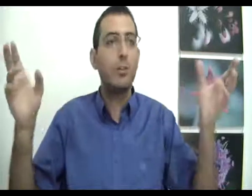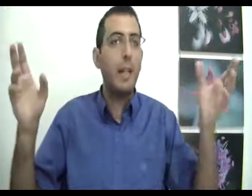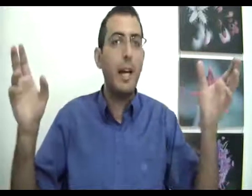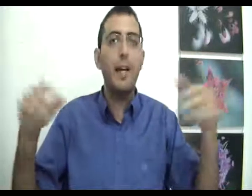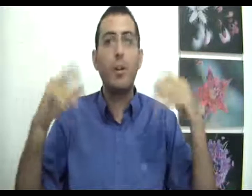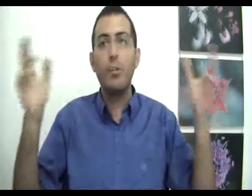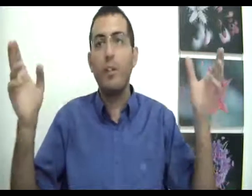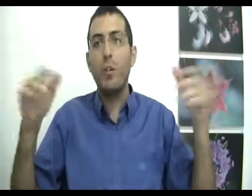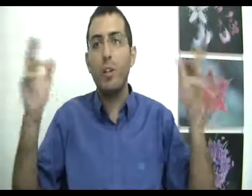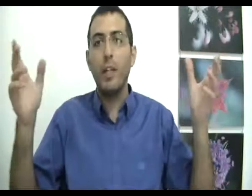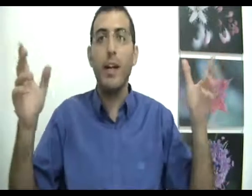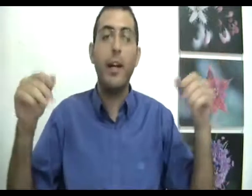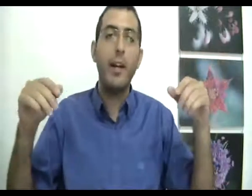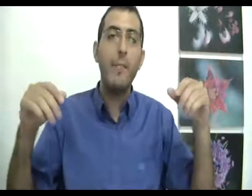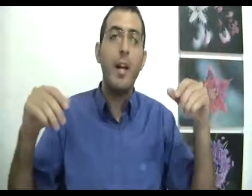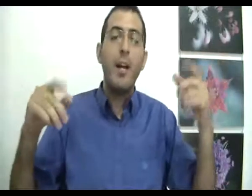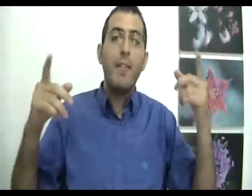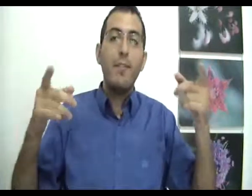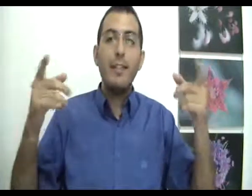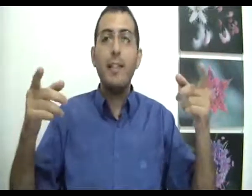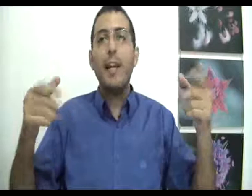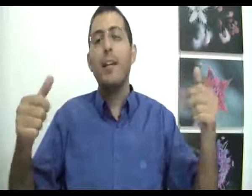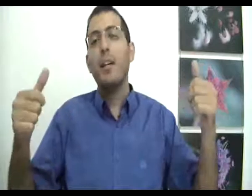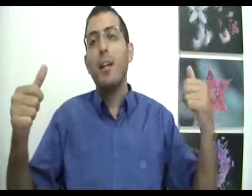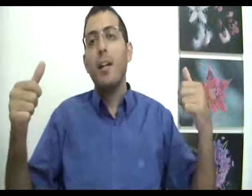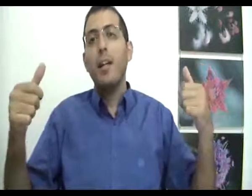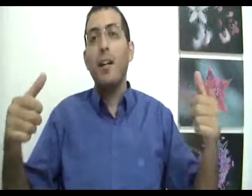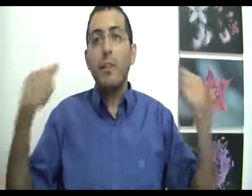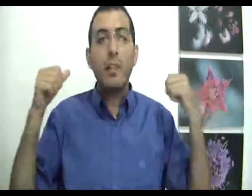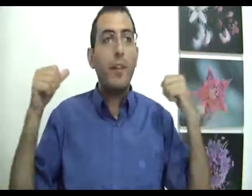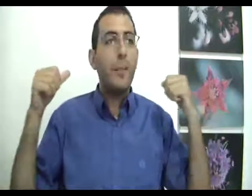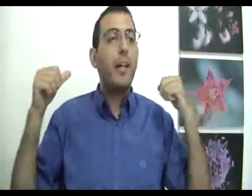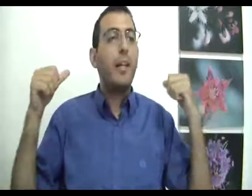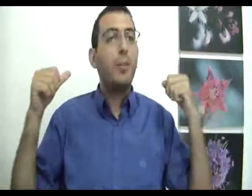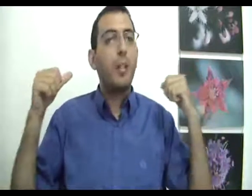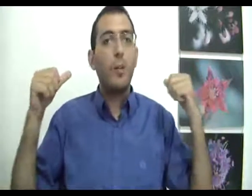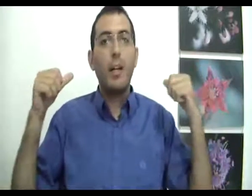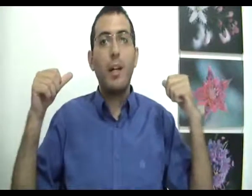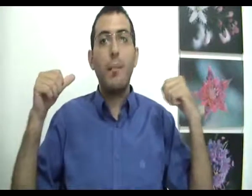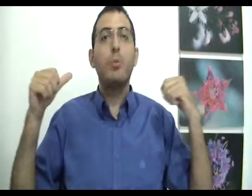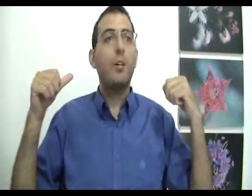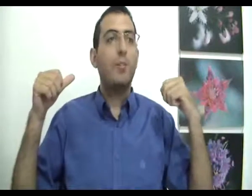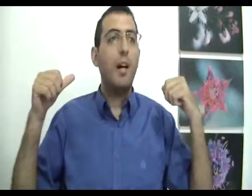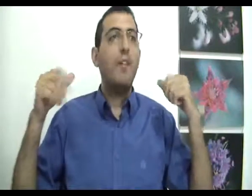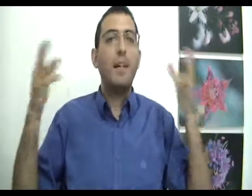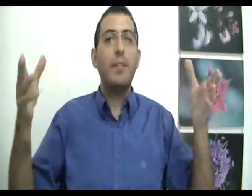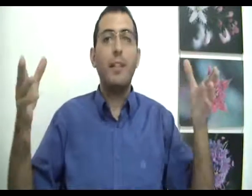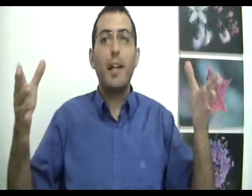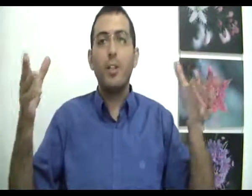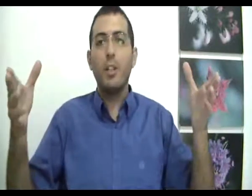מלאה, כל אית טובה או כל שקר אחר, ותנסה לחוות את הדברים הרעים שקרו לך בצורה טובה, וכמובן תראה שזה לא